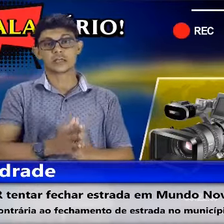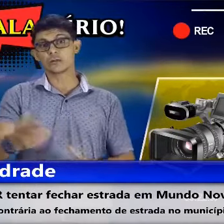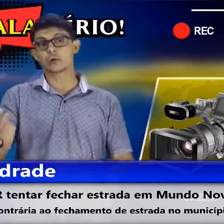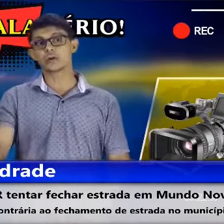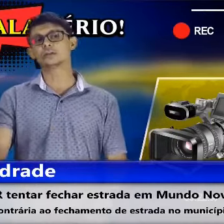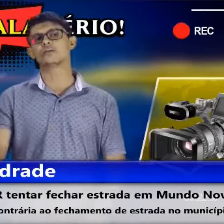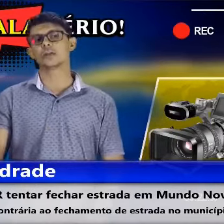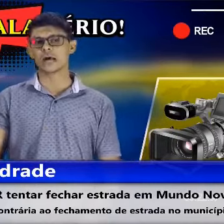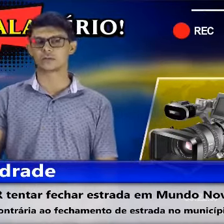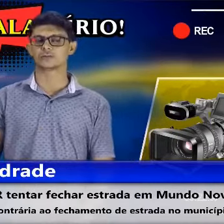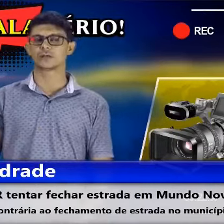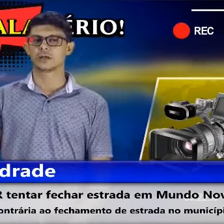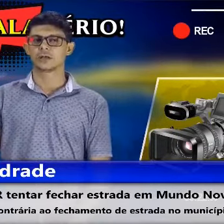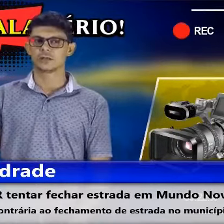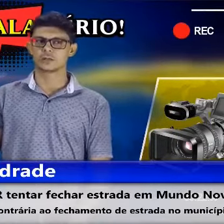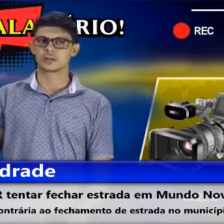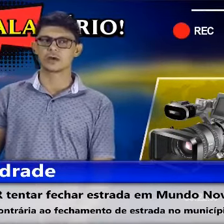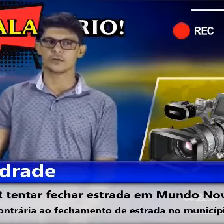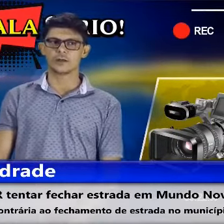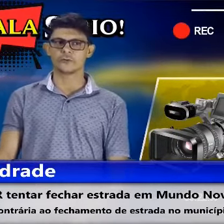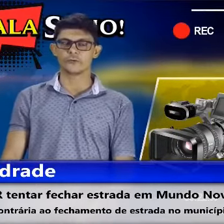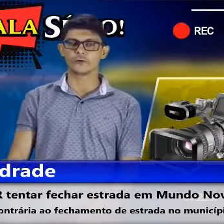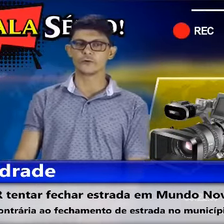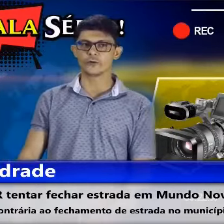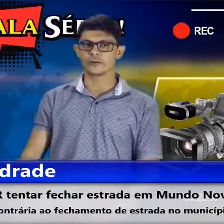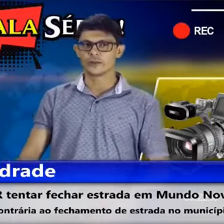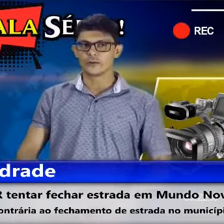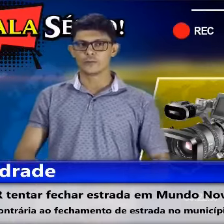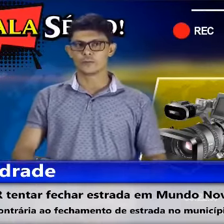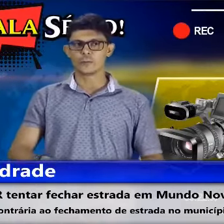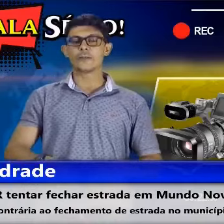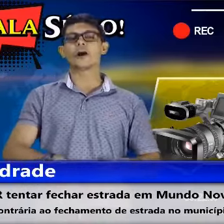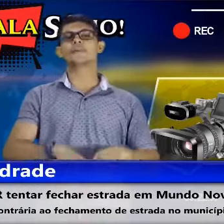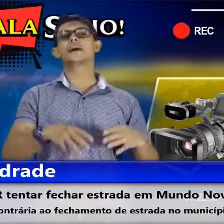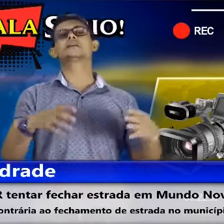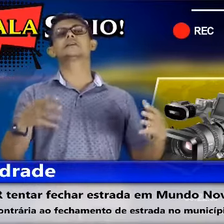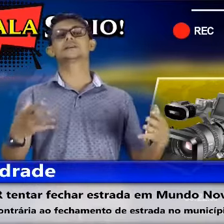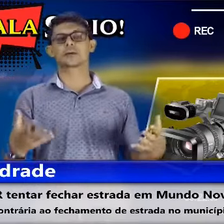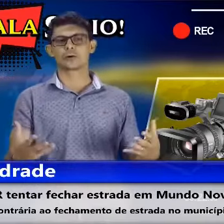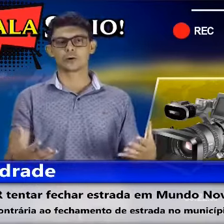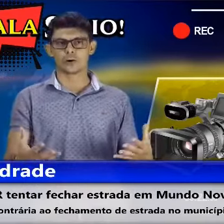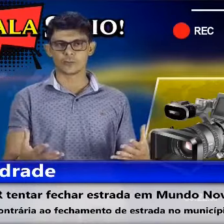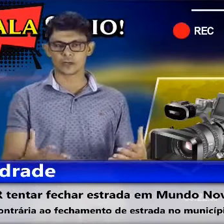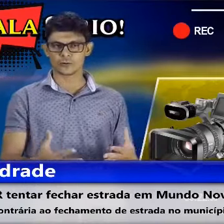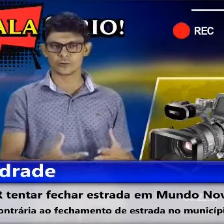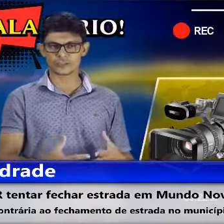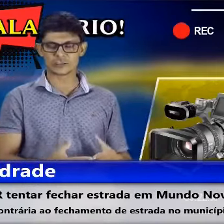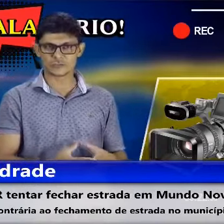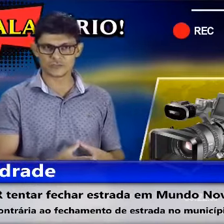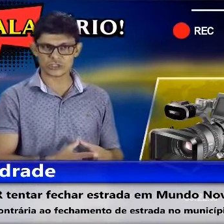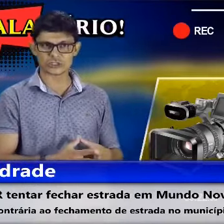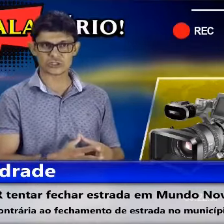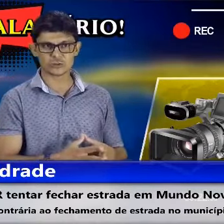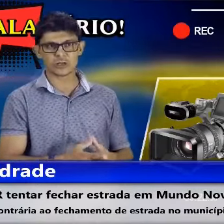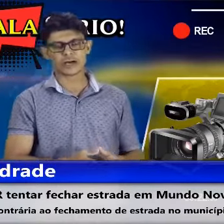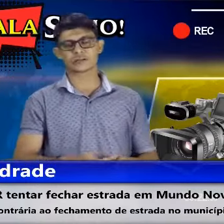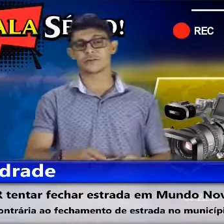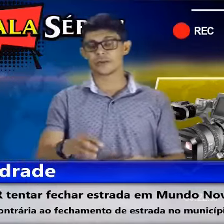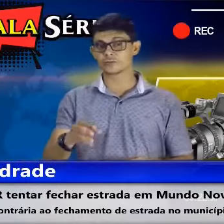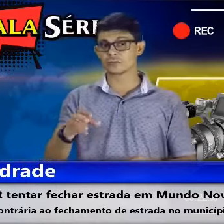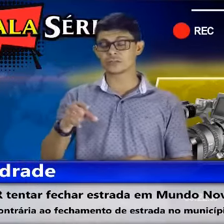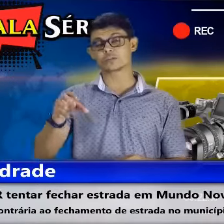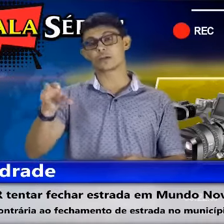tem dois aviários, então, foi uma nova matriz econômica que o município investiu,